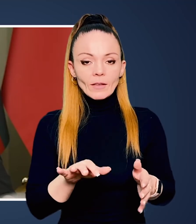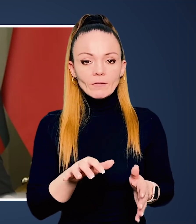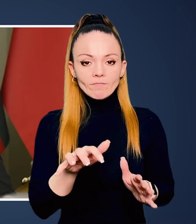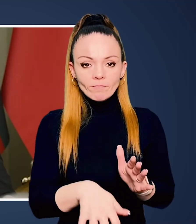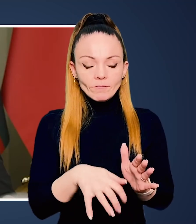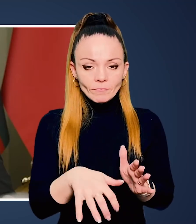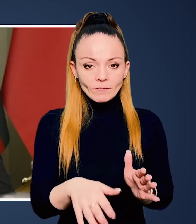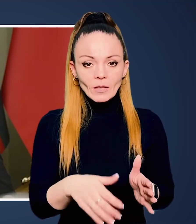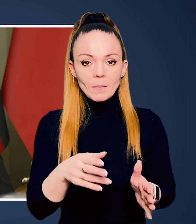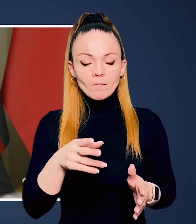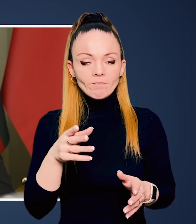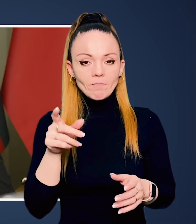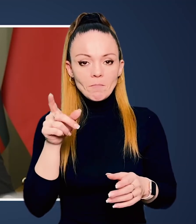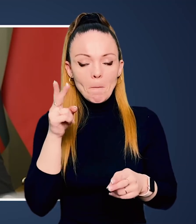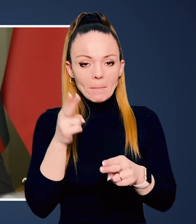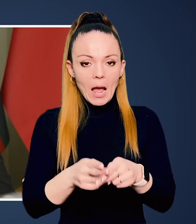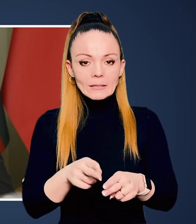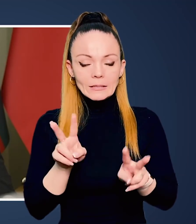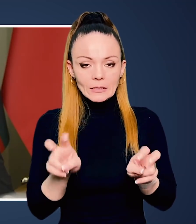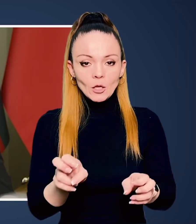братські могили.